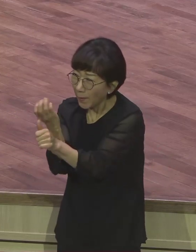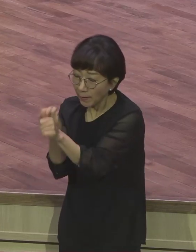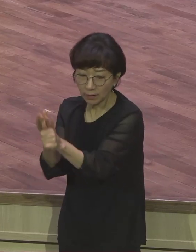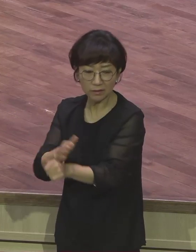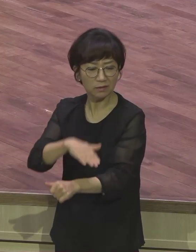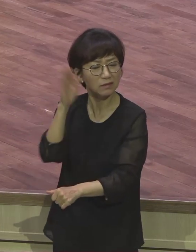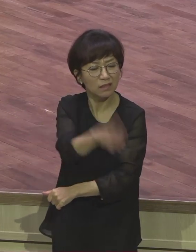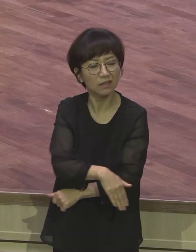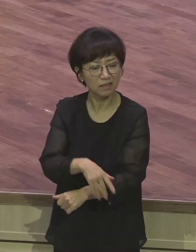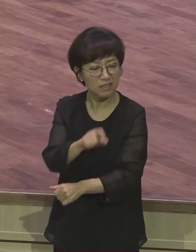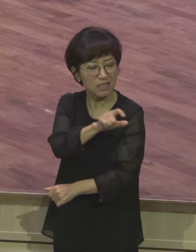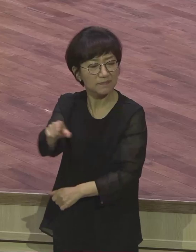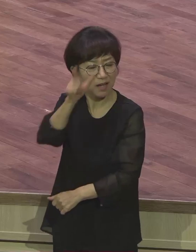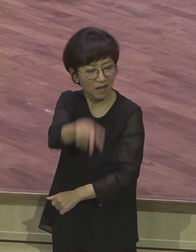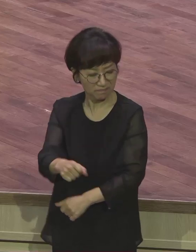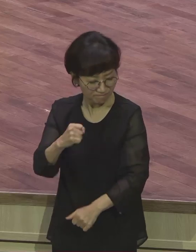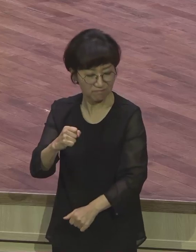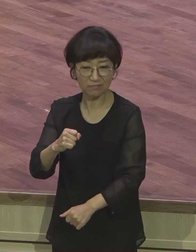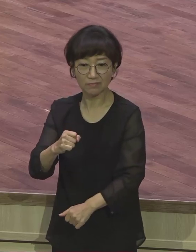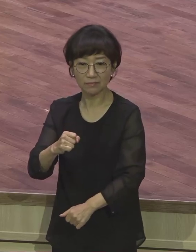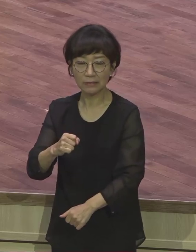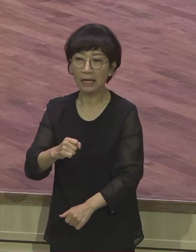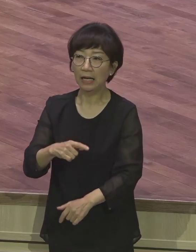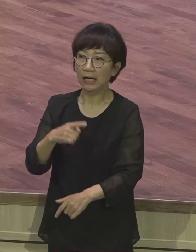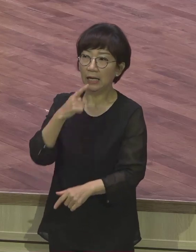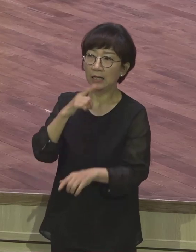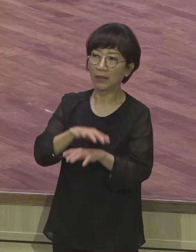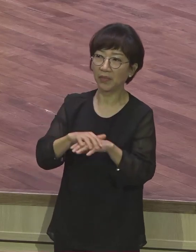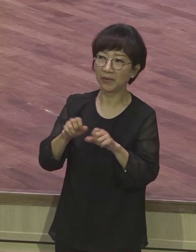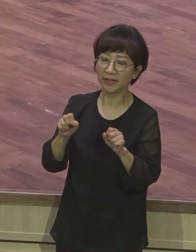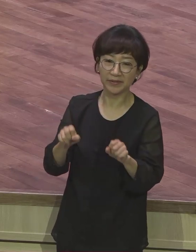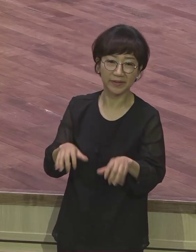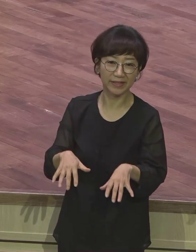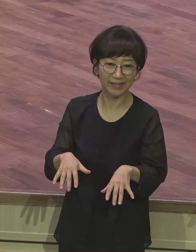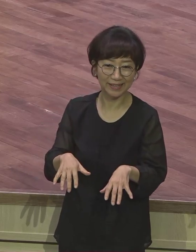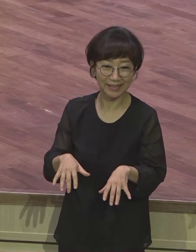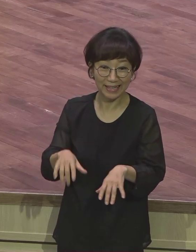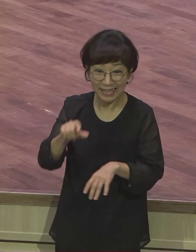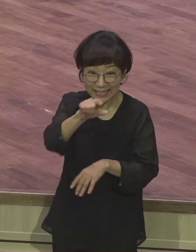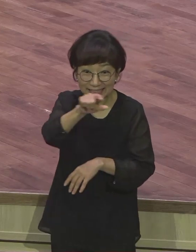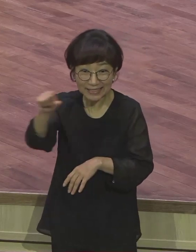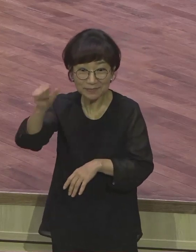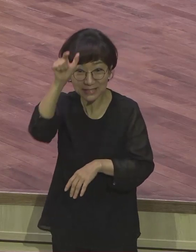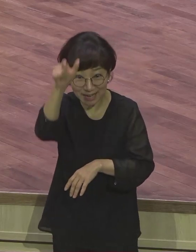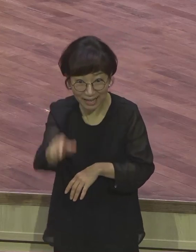아멘 십자가 십자가 십자가 한마디 하면 끝나요.